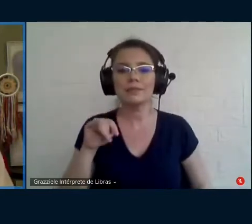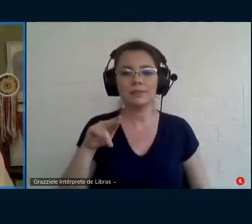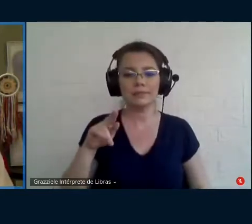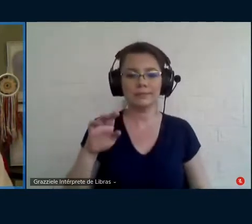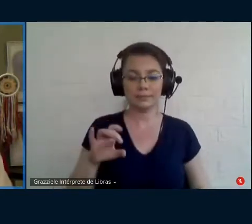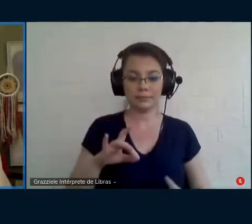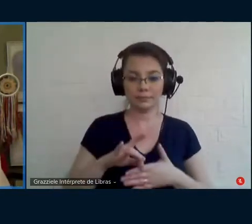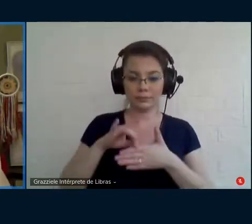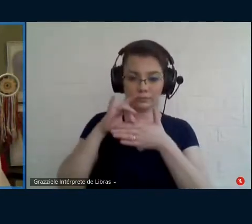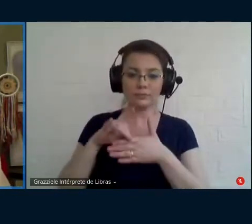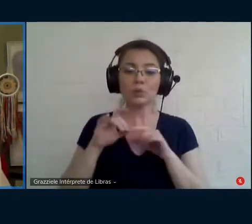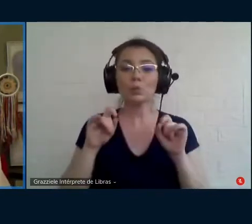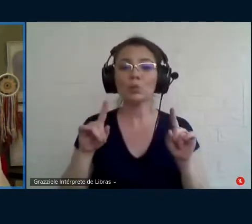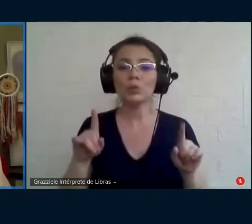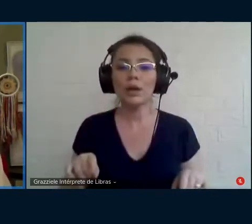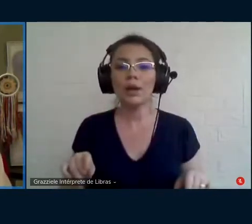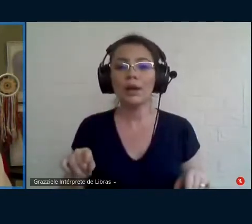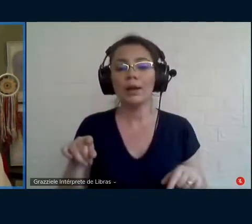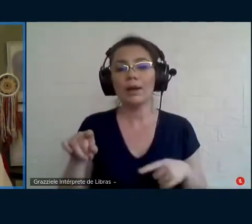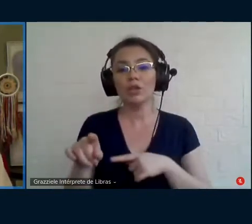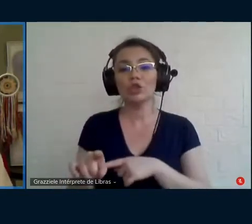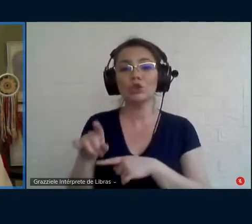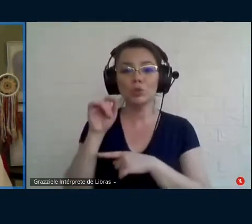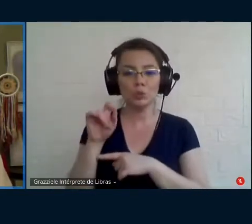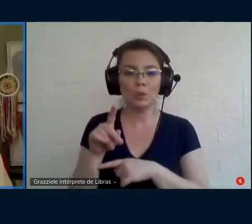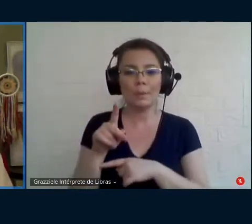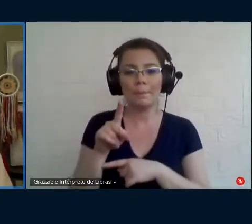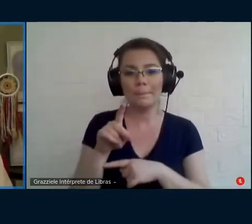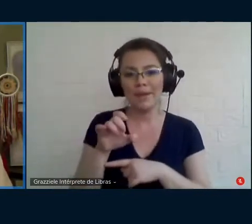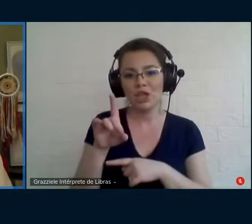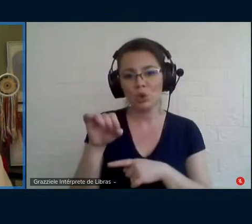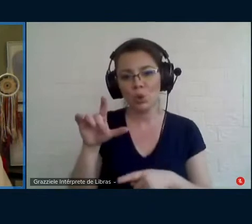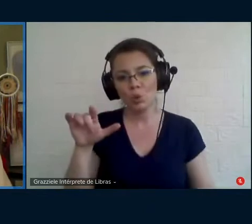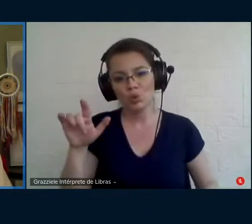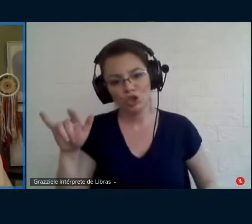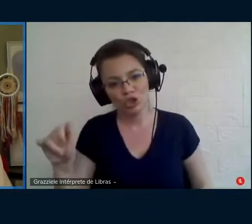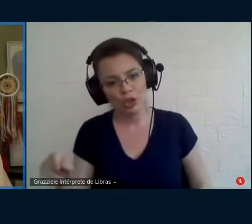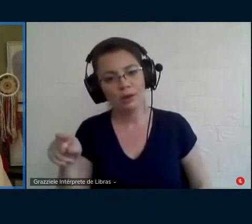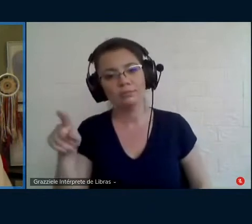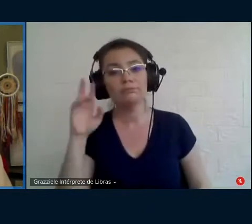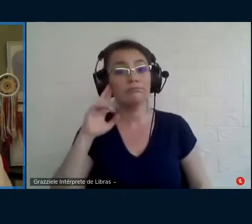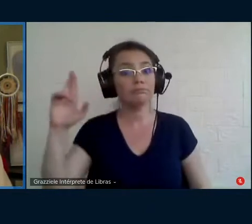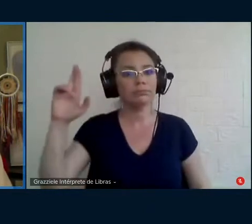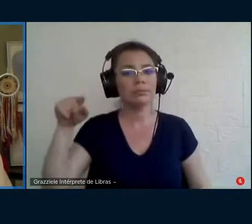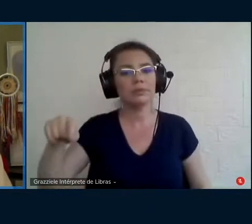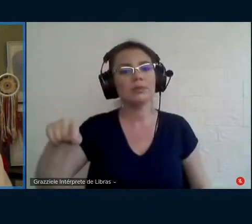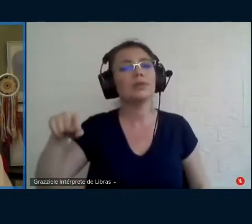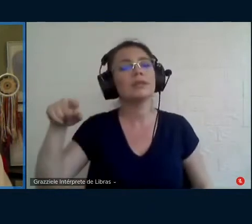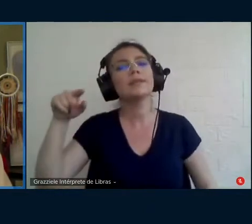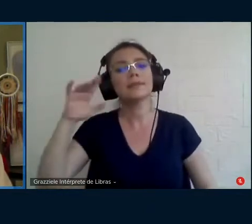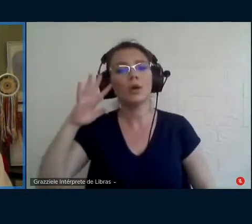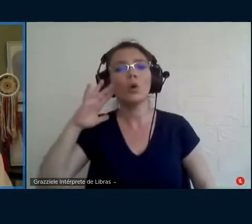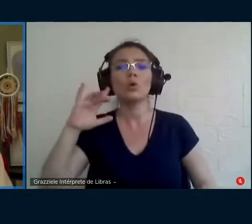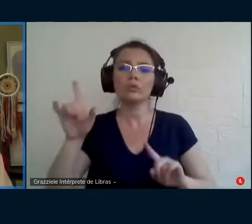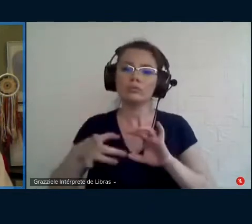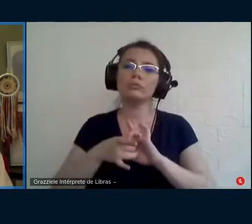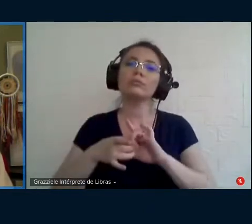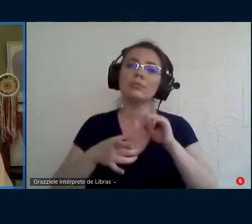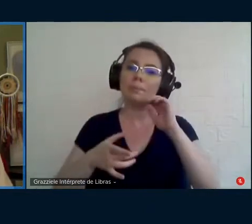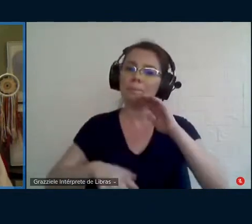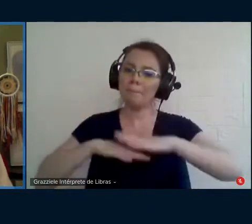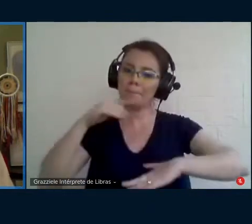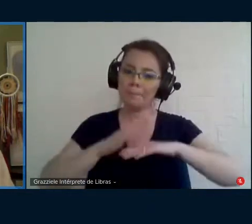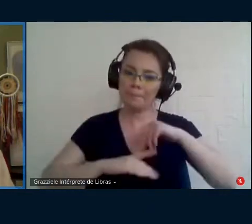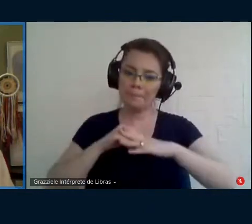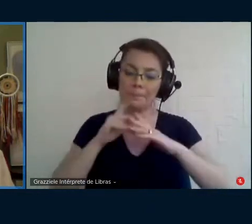que é a escolha da pedologia como uma responsável teórica e prática pela tessitura do